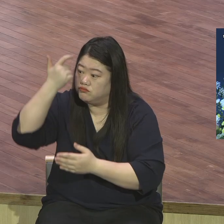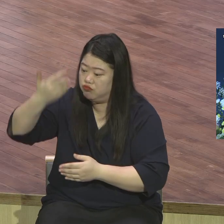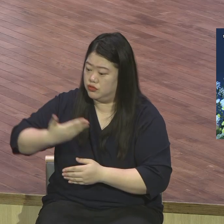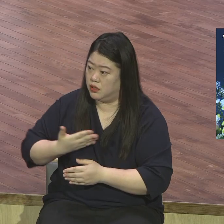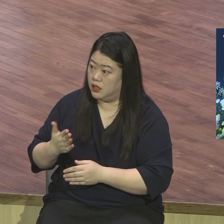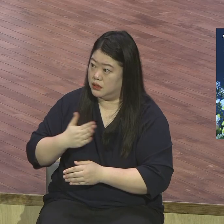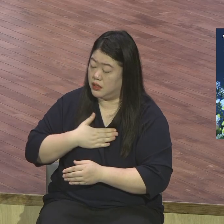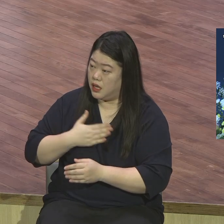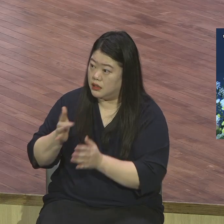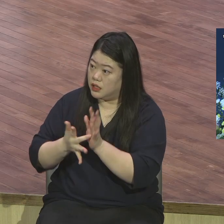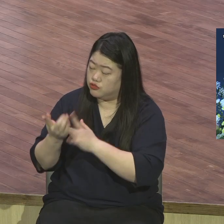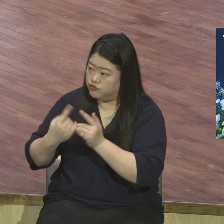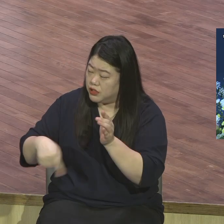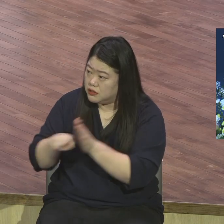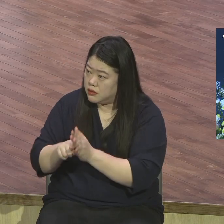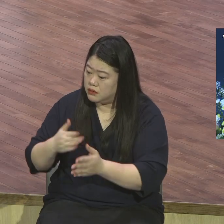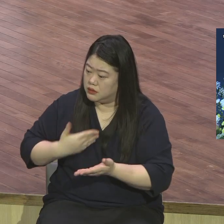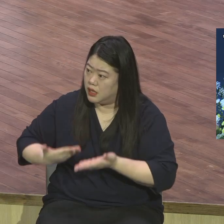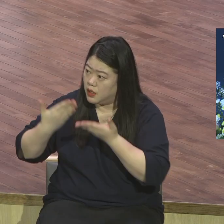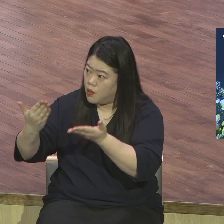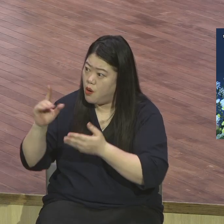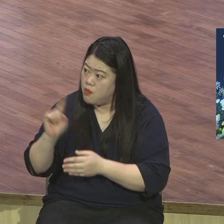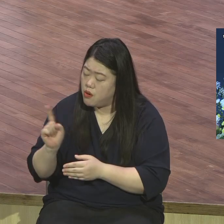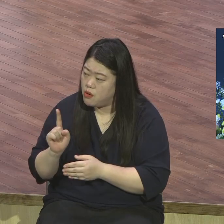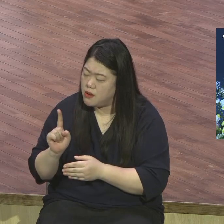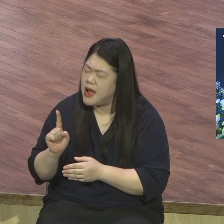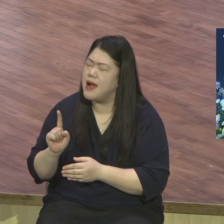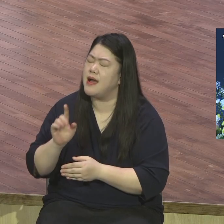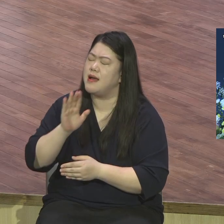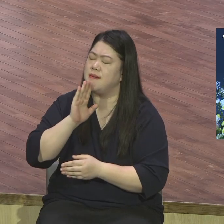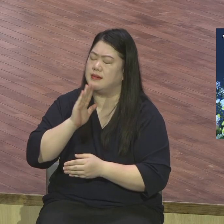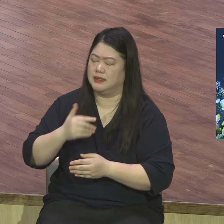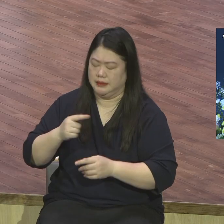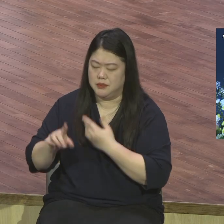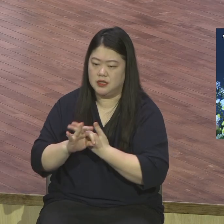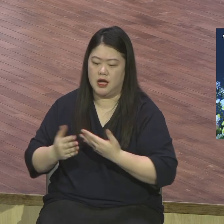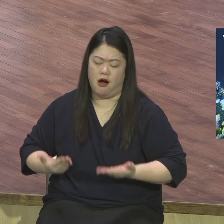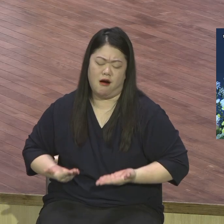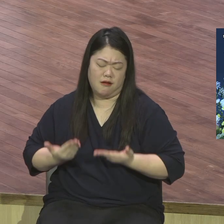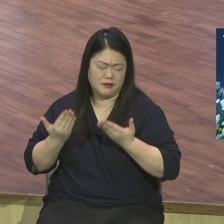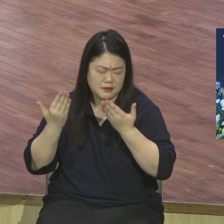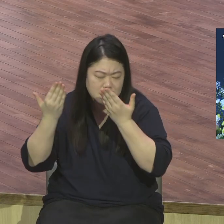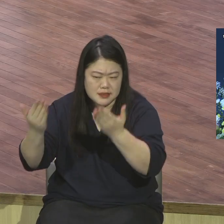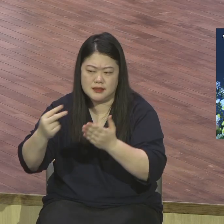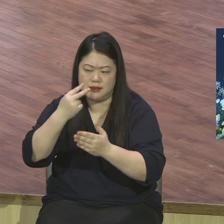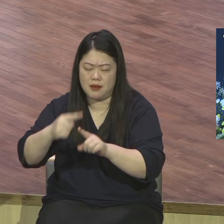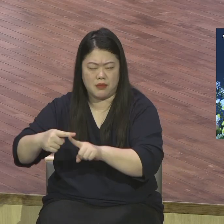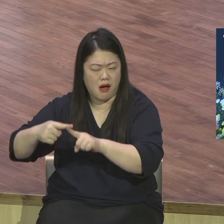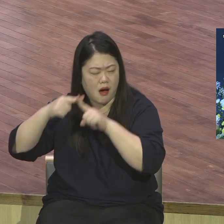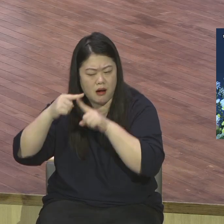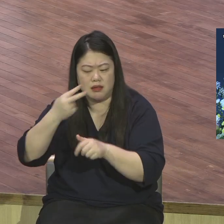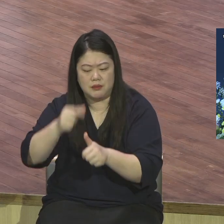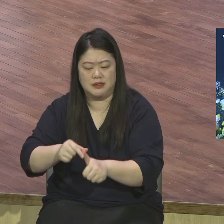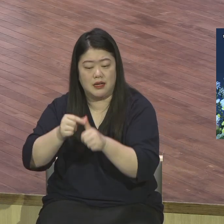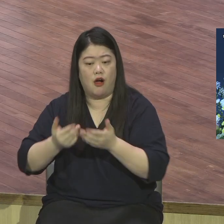생명을 살리는 헌신의 자리로 그렇게 다 들어가시기를 지음으로 축복합니다 기도합시다